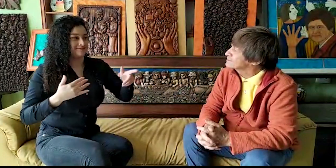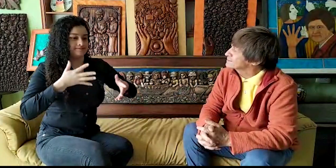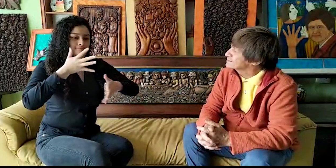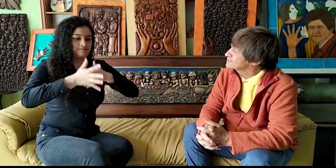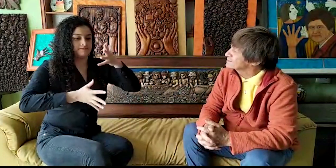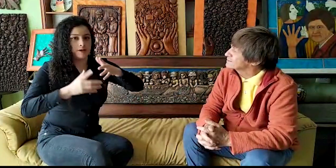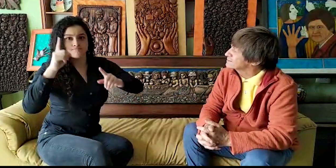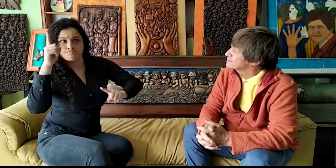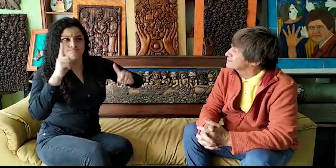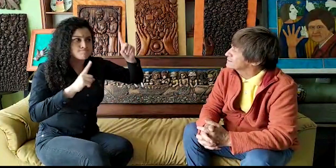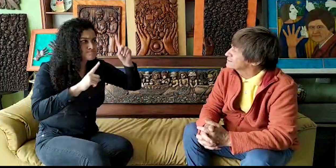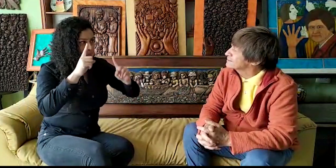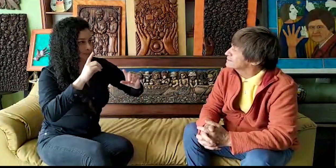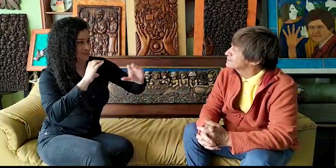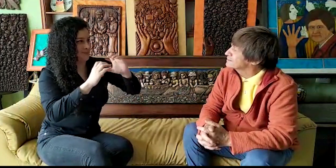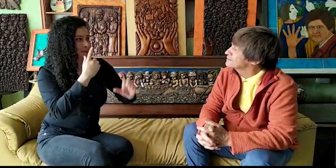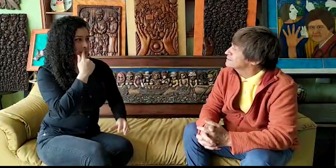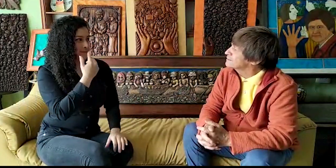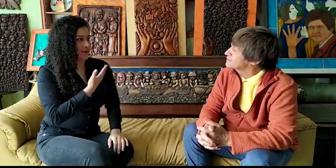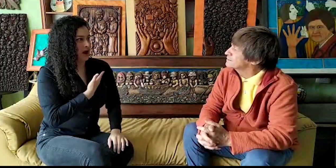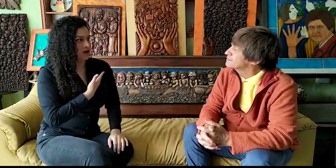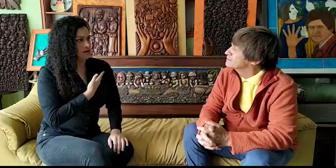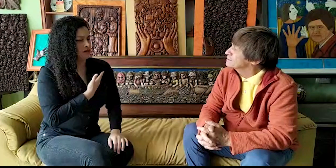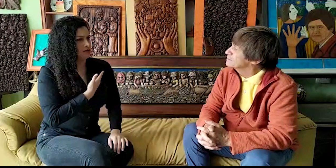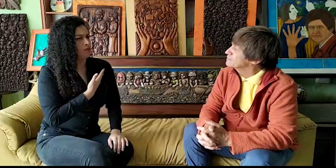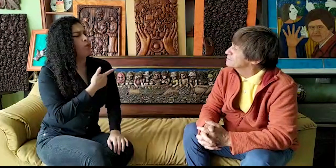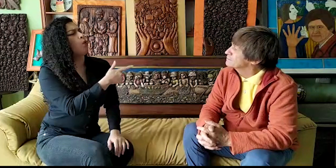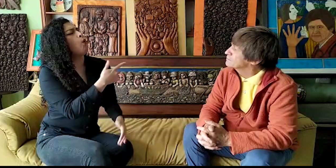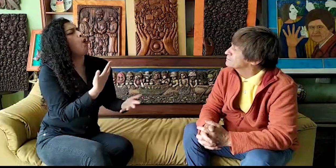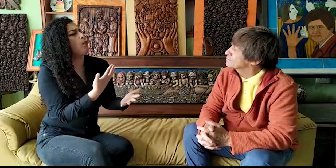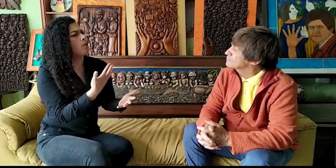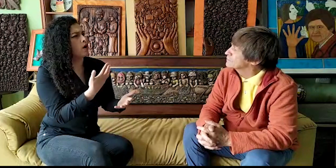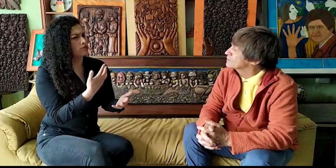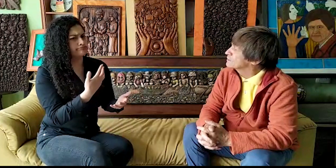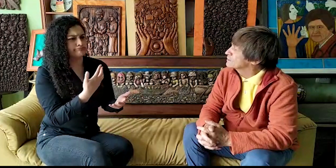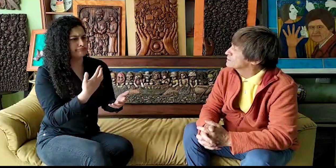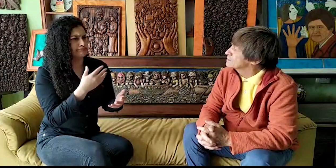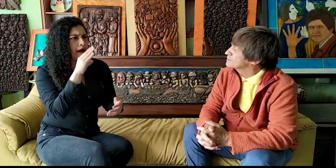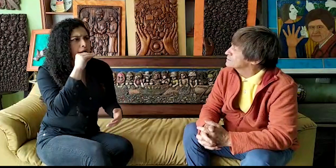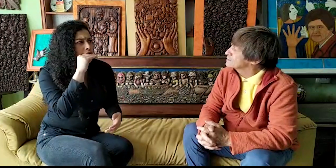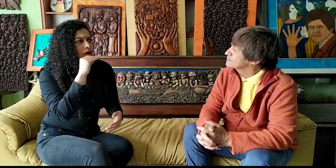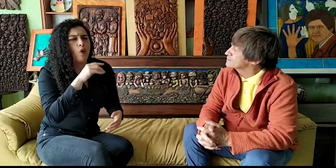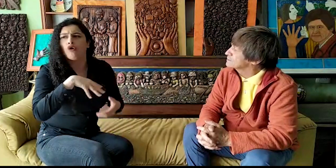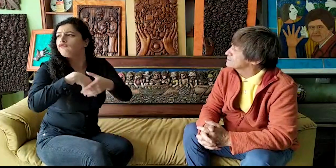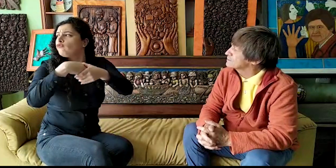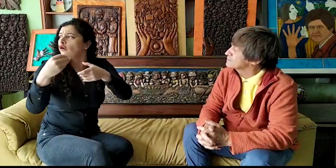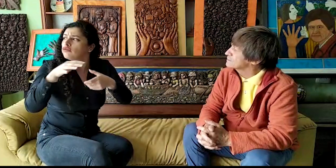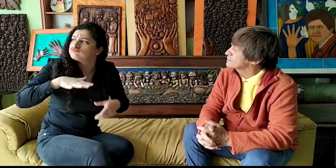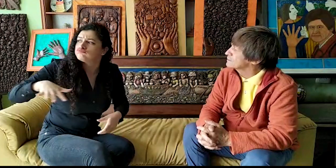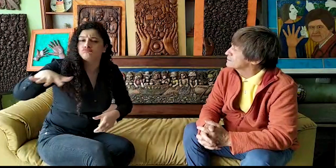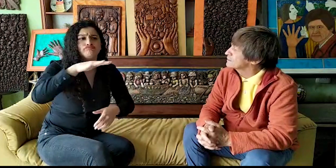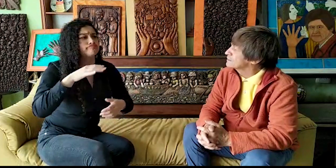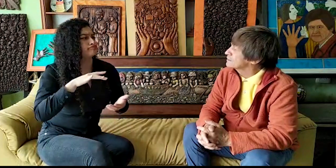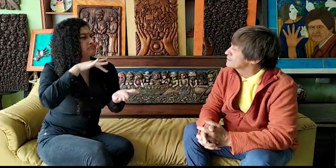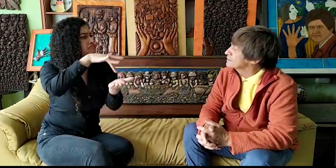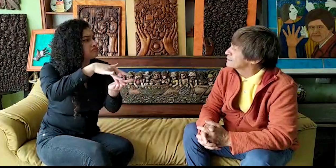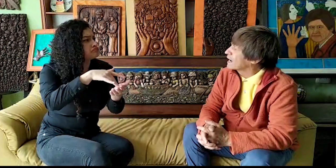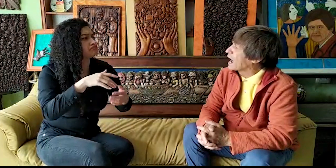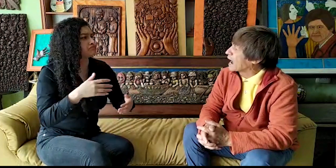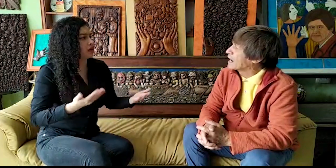También quiero preguntarte, tu comunicación con tu familia era por gestos. Y cuando querías hablar o